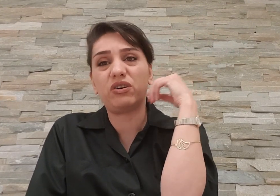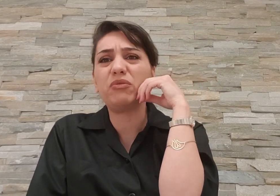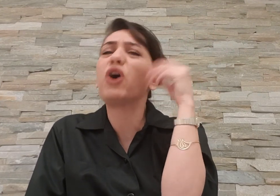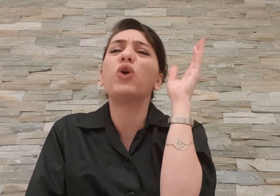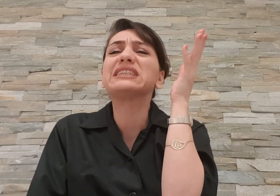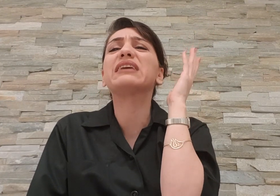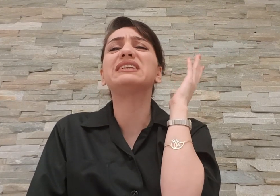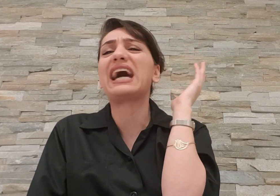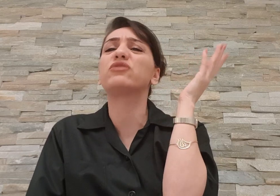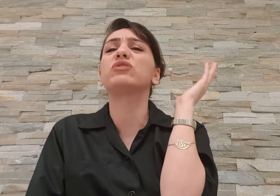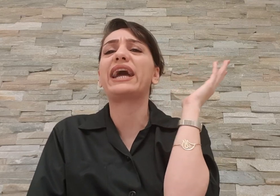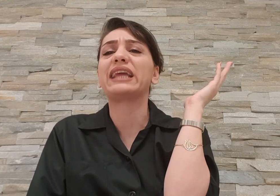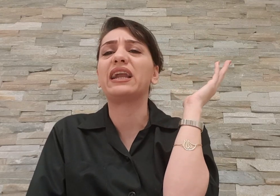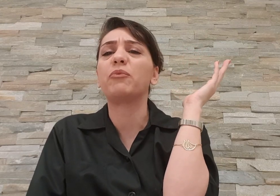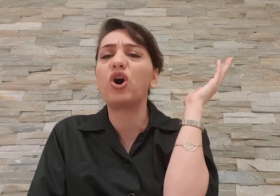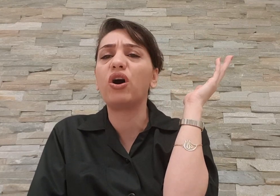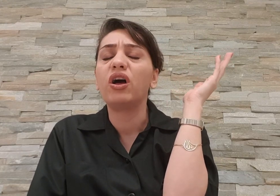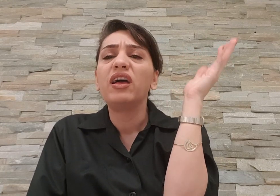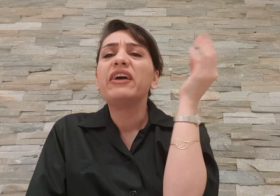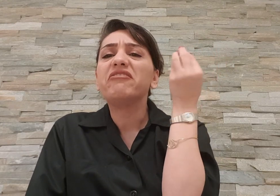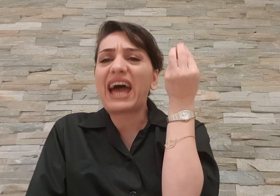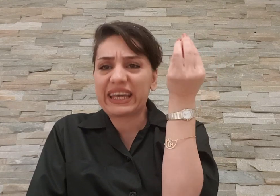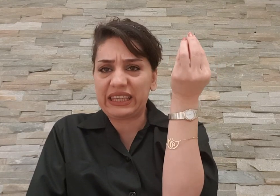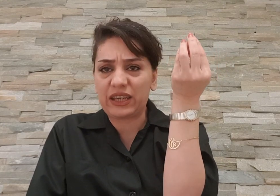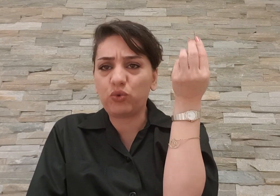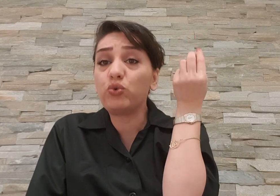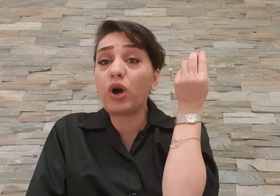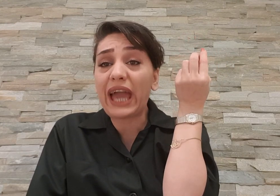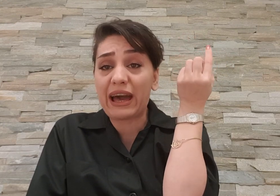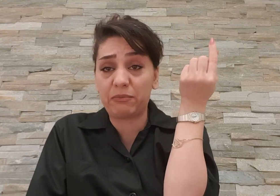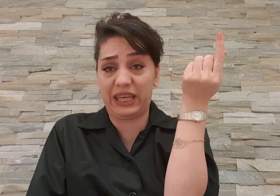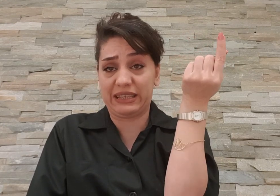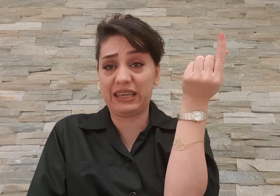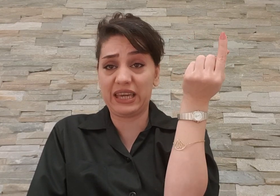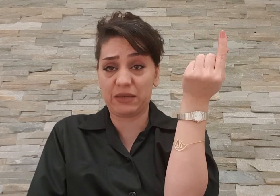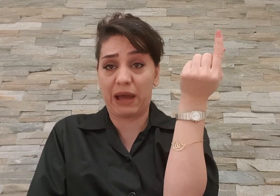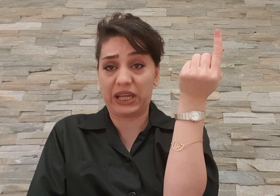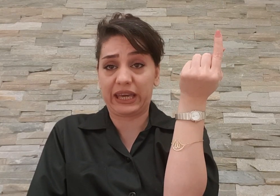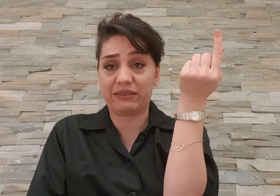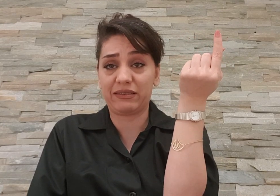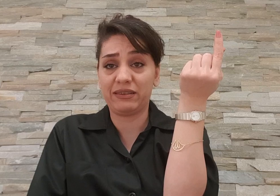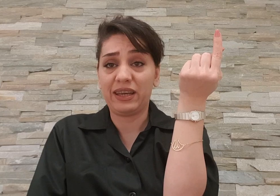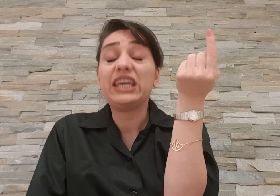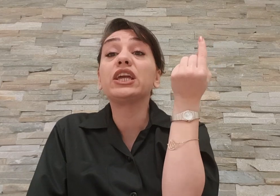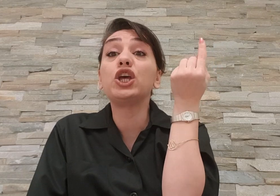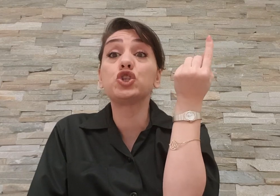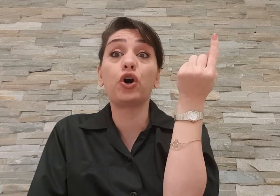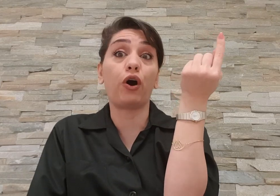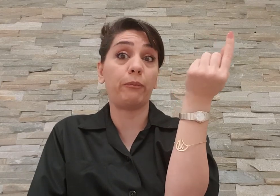تایب باقی خلاصه که به سرتون رو درد نرم آقا وقتی که گروه های امنیتی یک منم بکد یک نظام